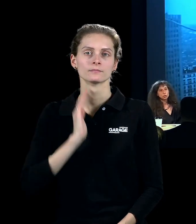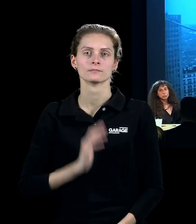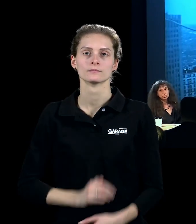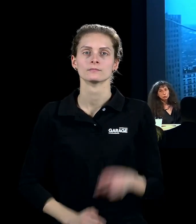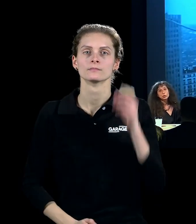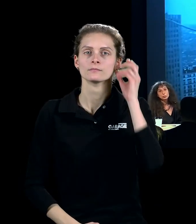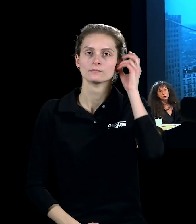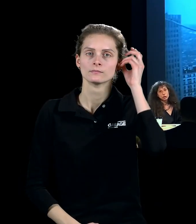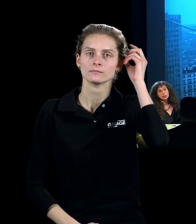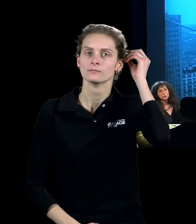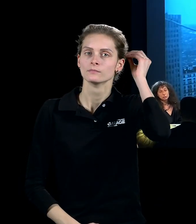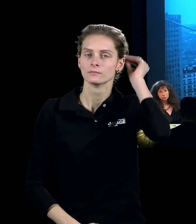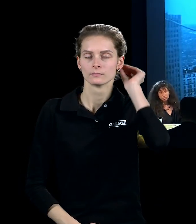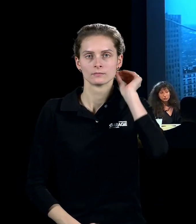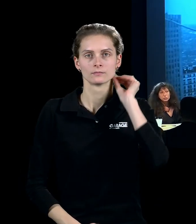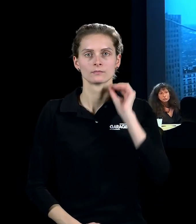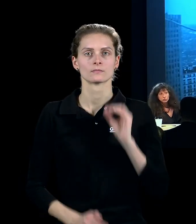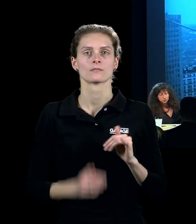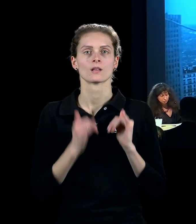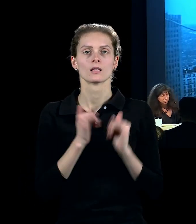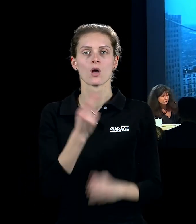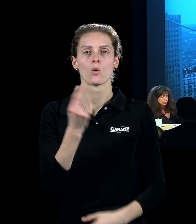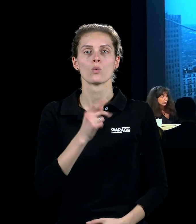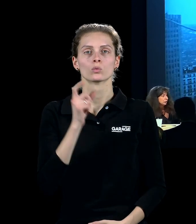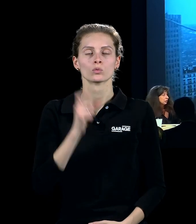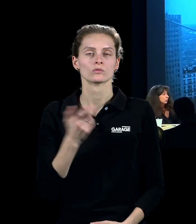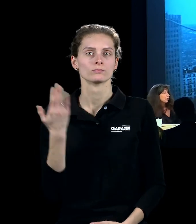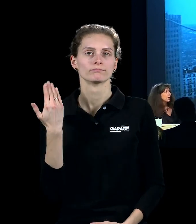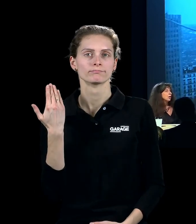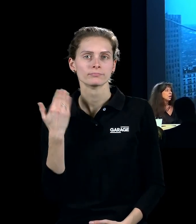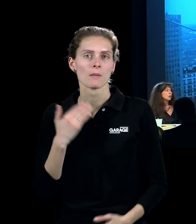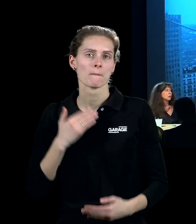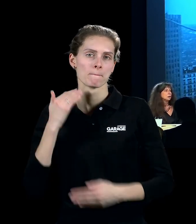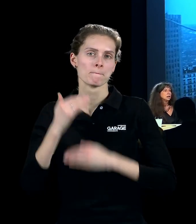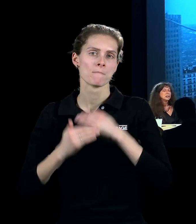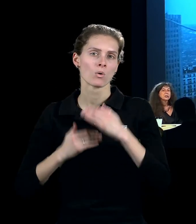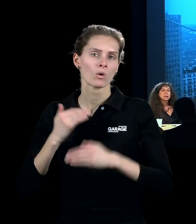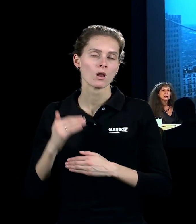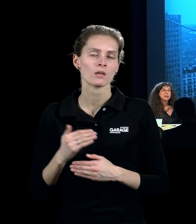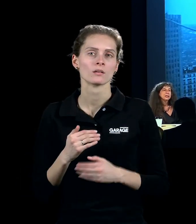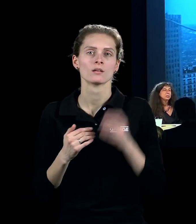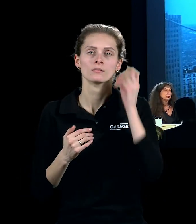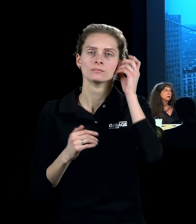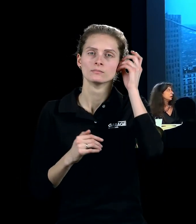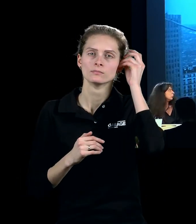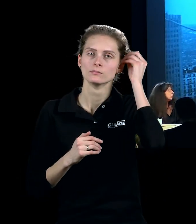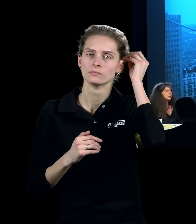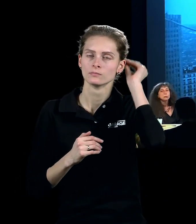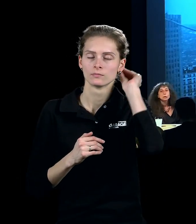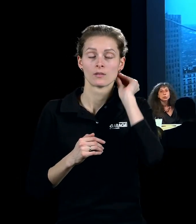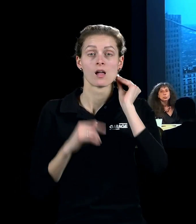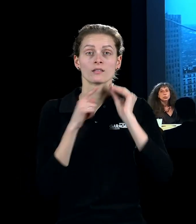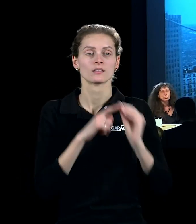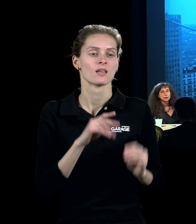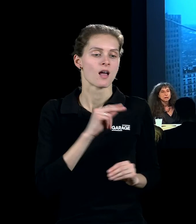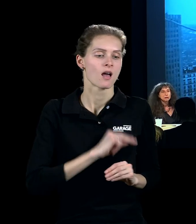художников предыдущего поколения, говорил Пиново в одном из интервью, они работали с